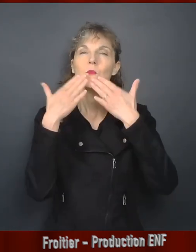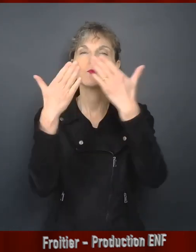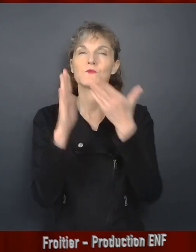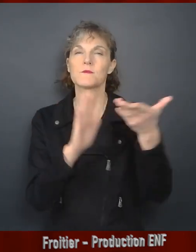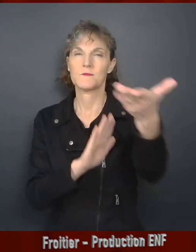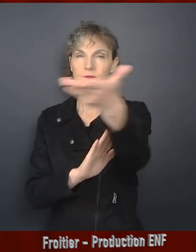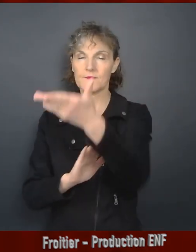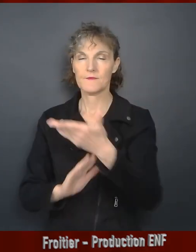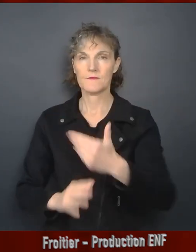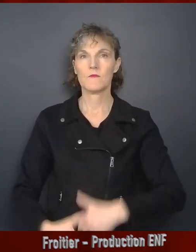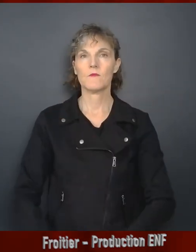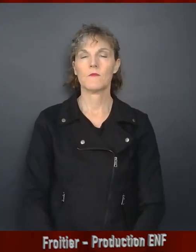Bonjour à tous.